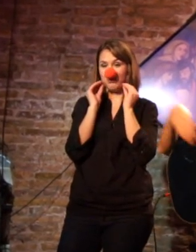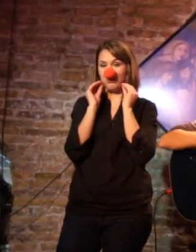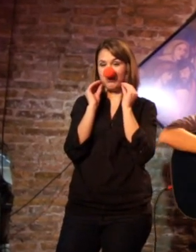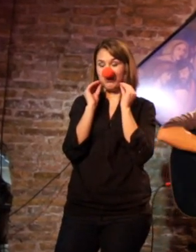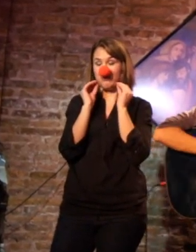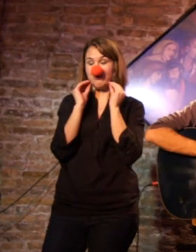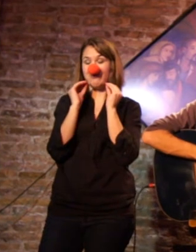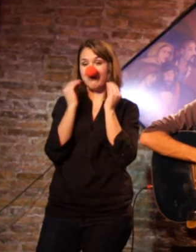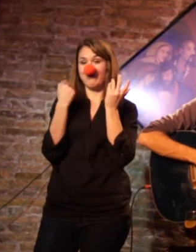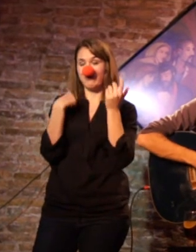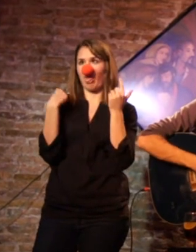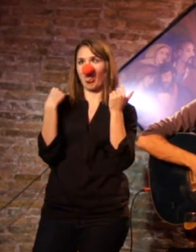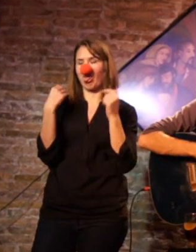Hago el payaso.